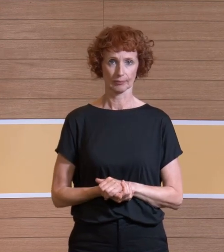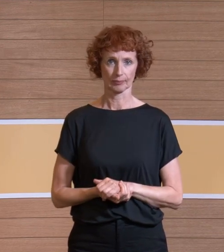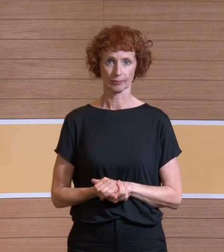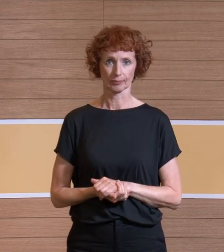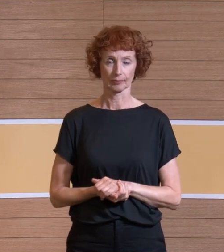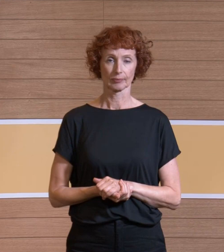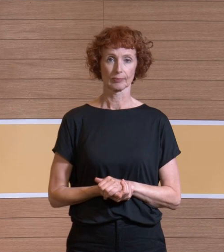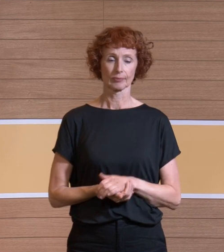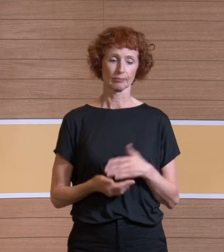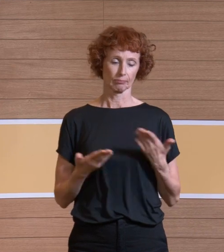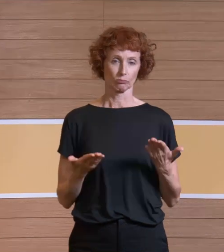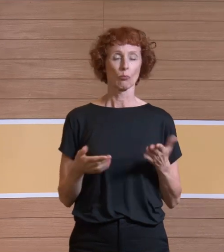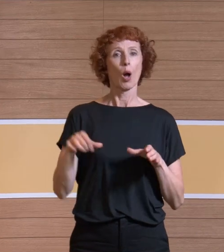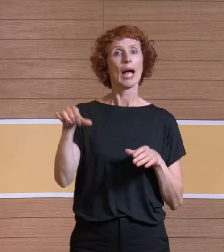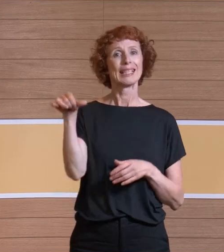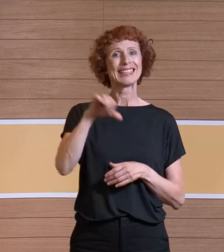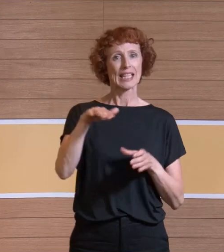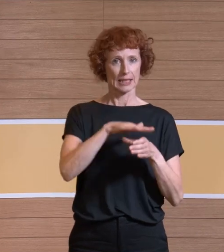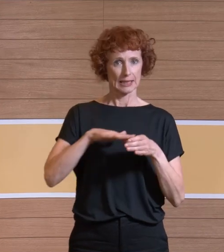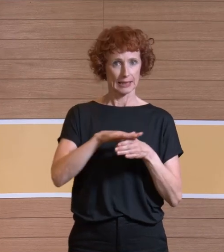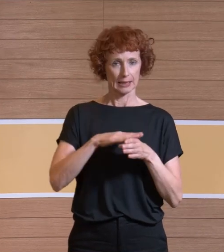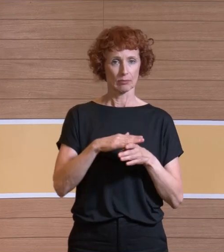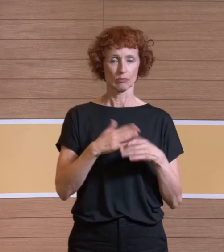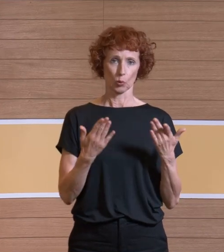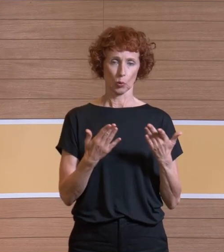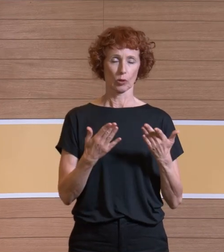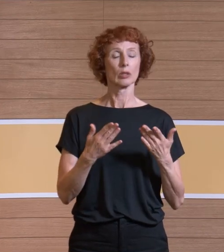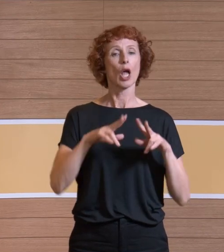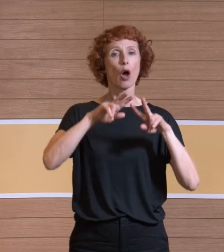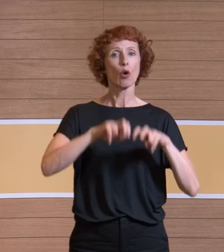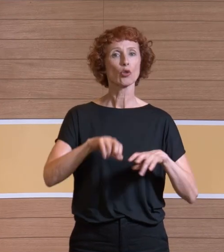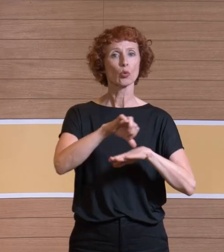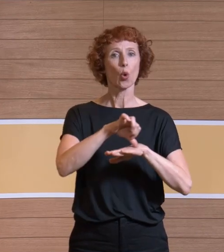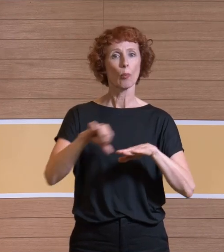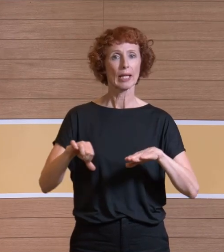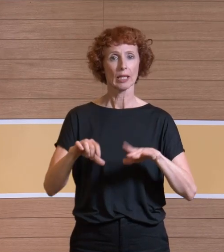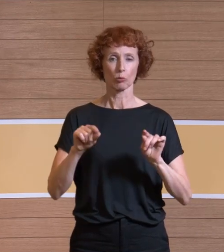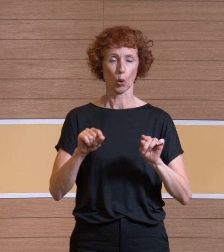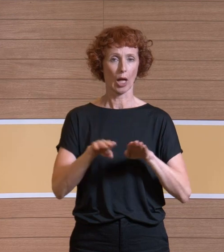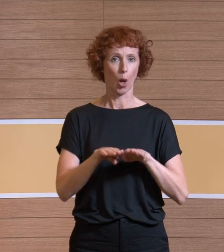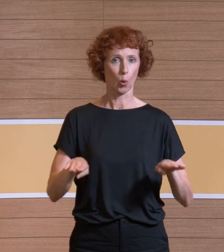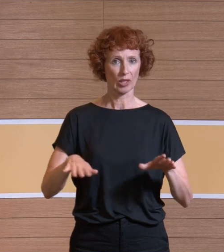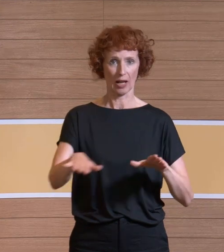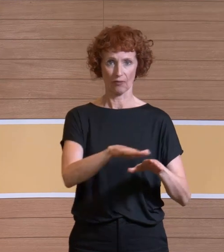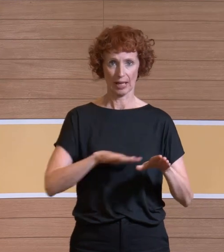Wir haben in Gießen einen 1 zu 1 Forschungs-OP. Das bedeutet, dass die Grundfläche von 6,6 mal 7